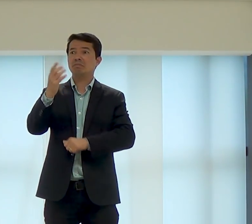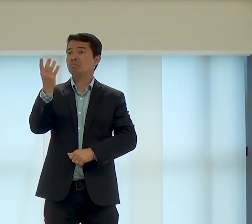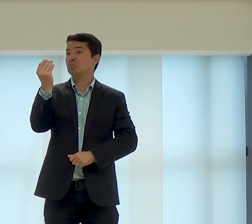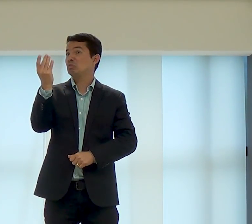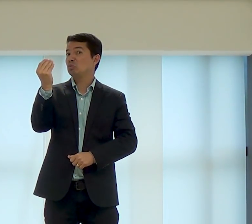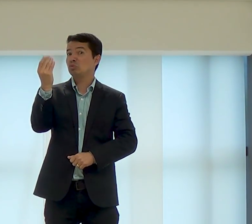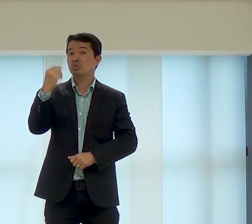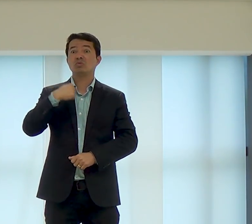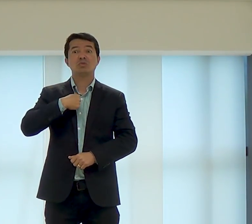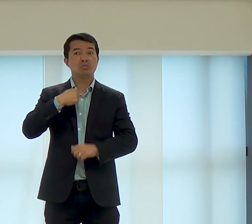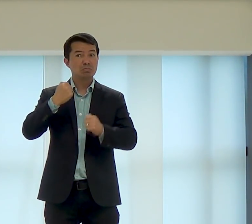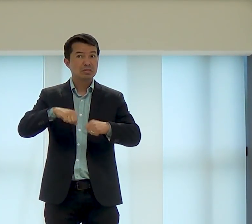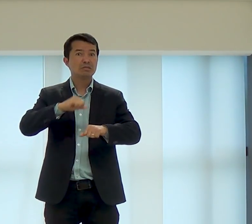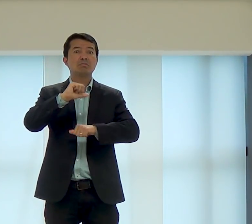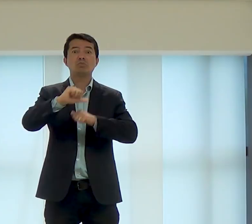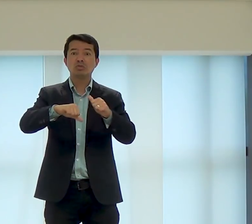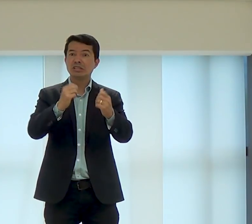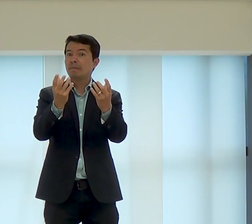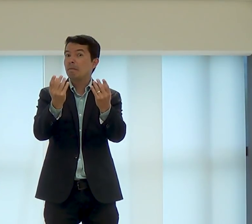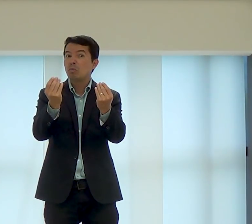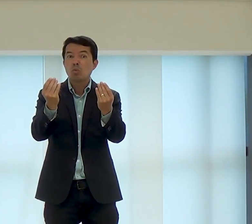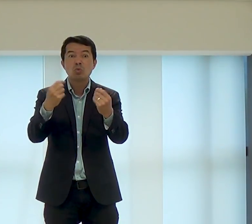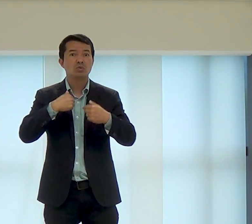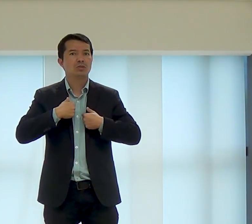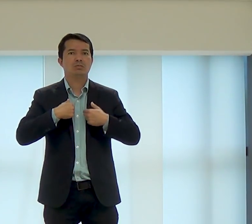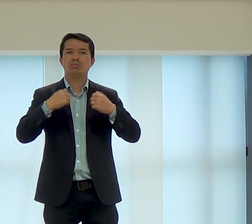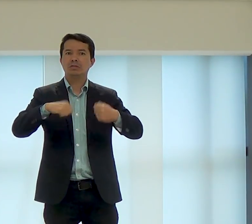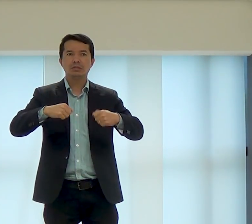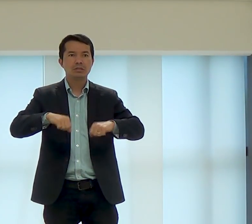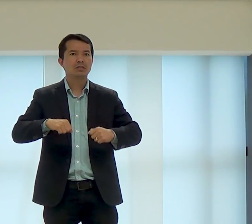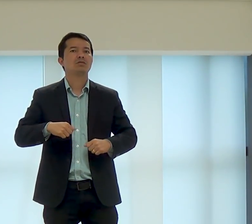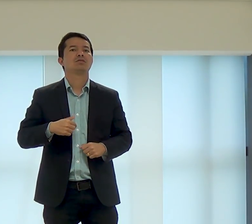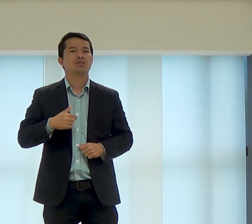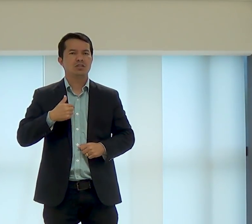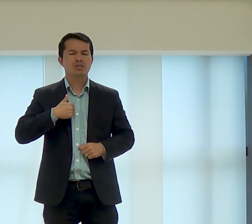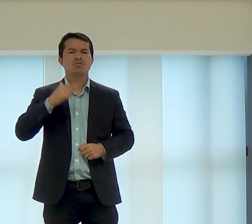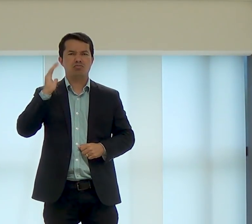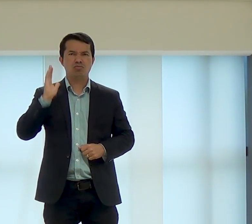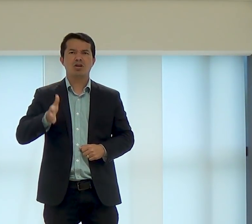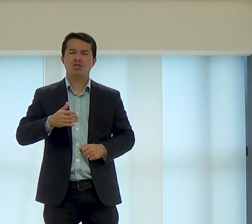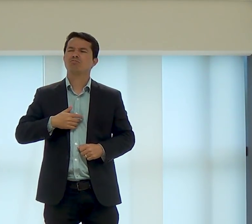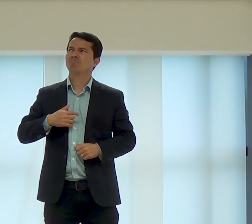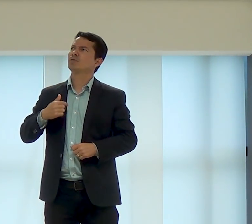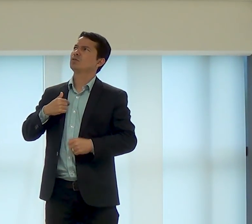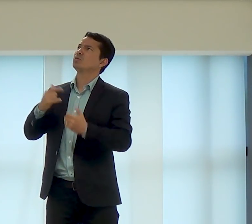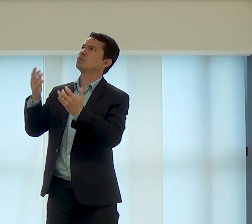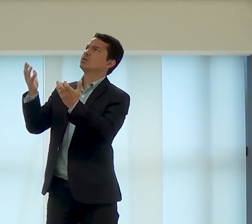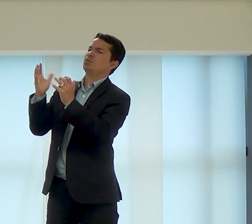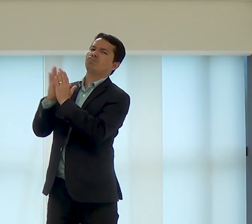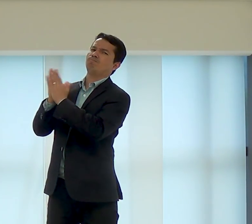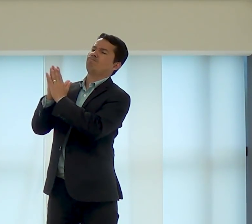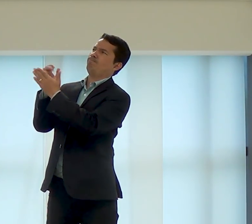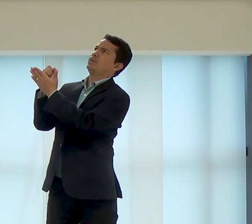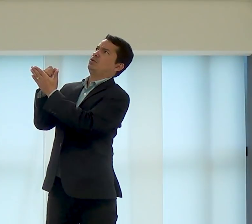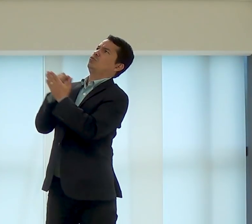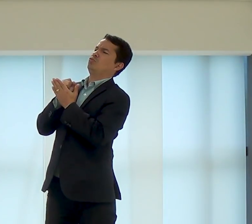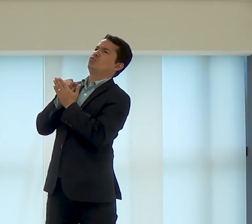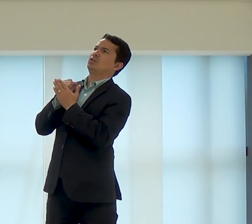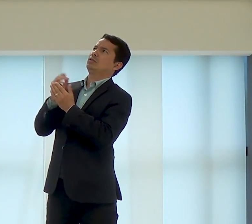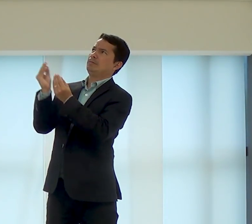eu preciso mudar muitas coisas em mim, muito mesmo, eu reconheço, sei, eu já falei com Deus